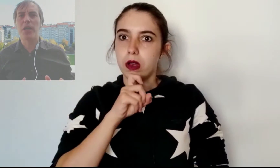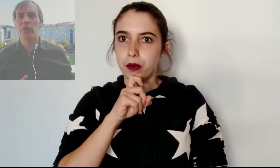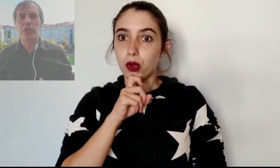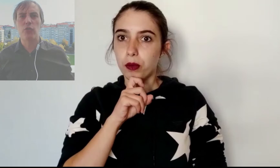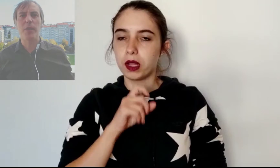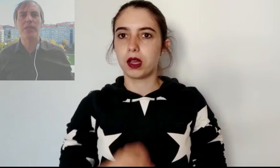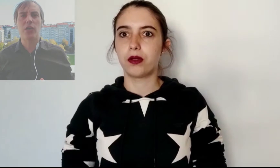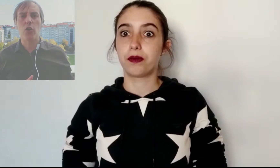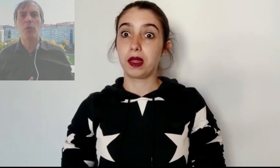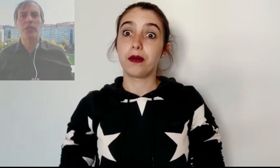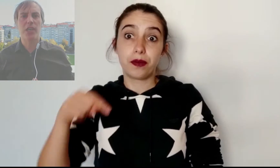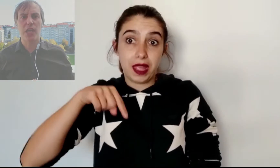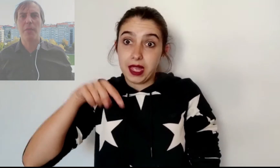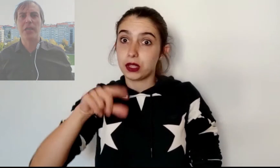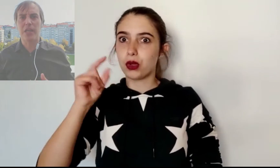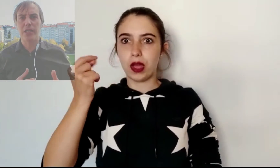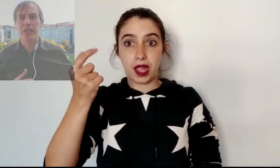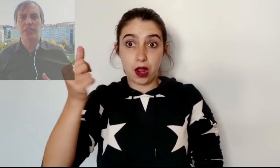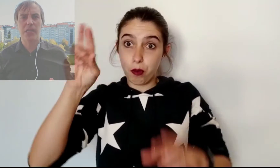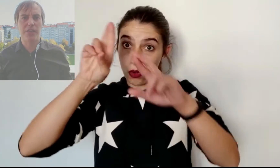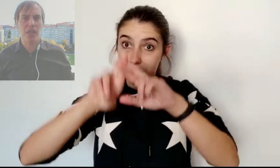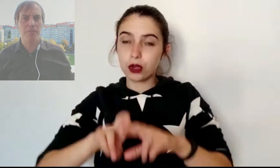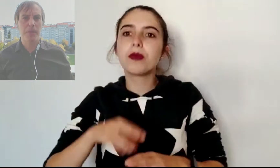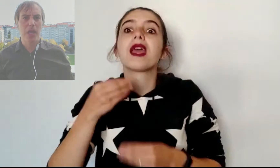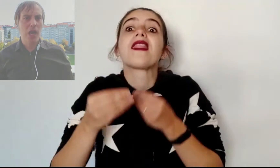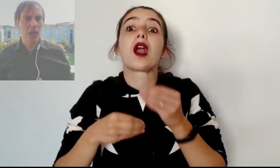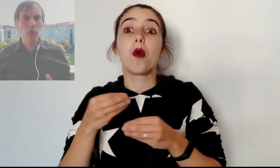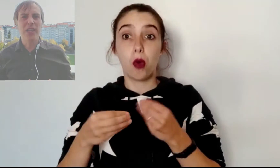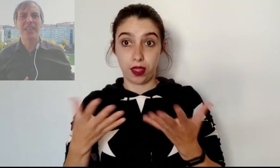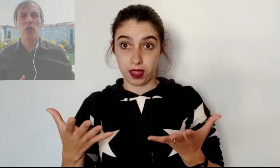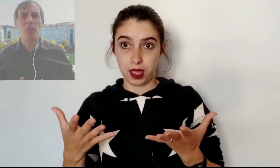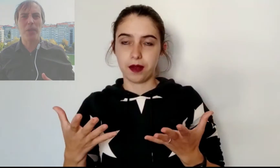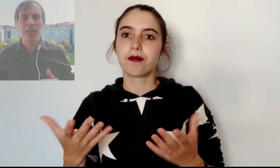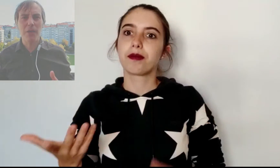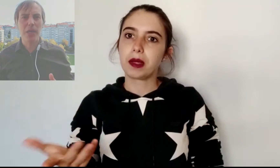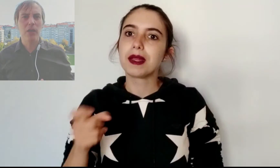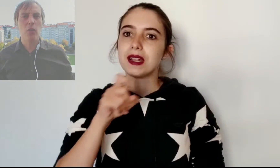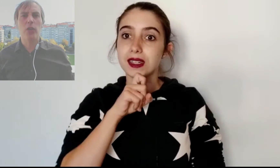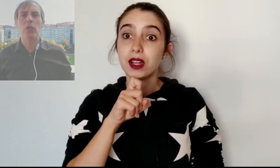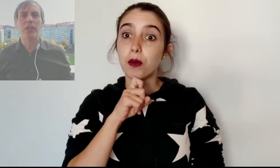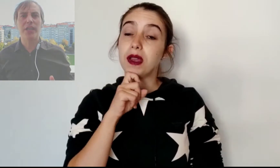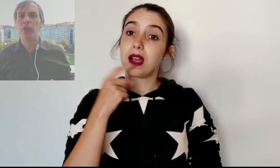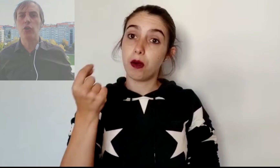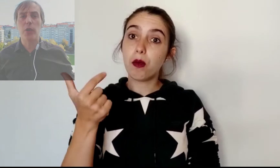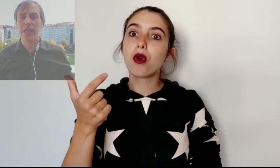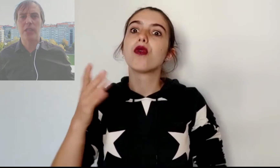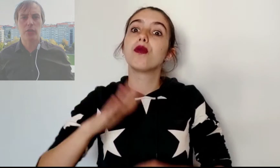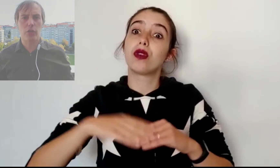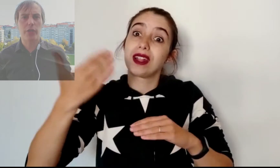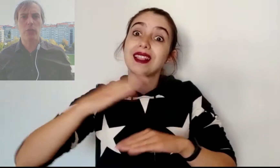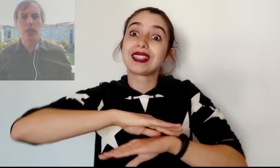mero resumen de cómo diseñaban las líneas de Nazca, algo que se complicaba cuando el terreno no era del todo regular.